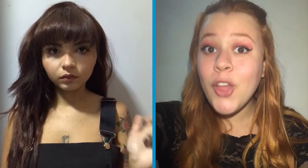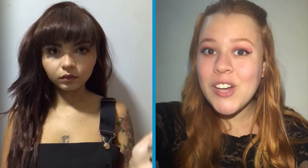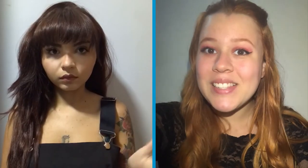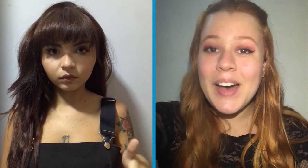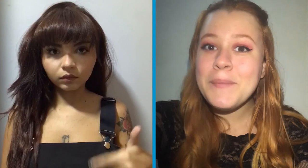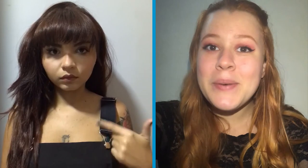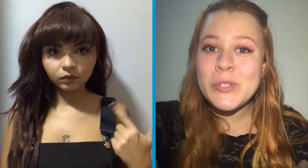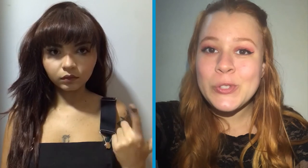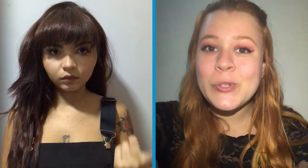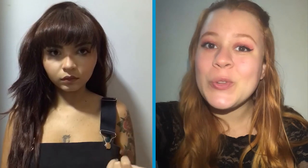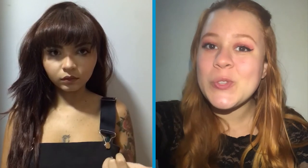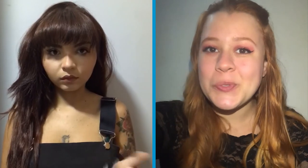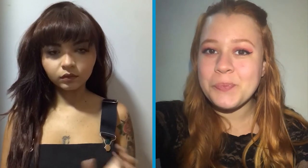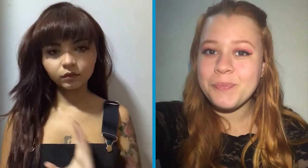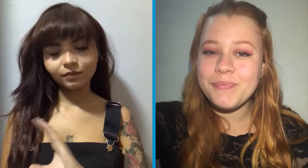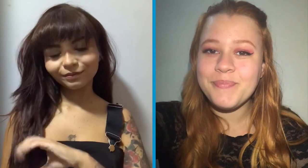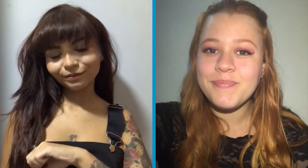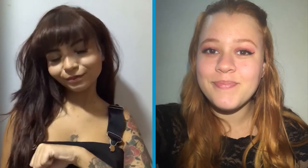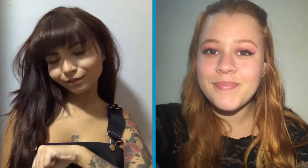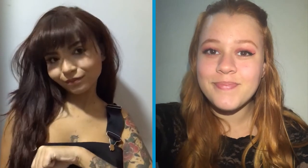Nós amamos os surdos.